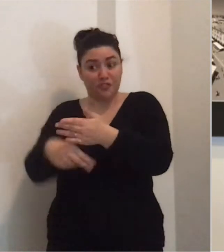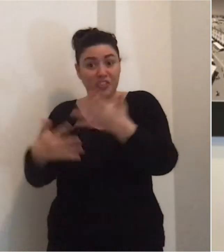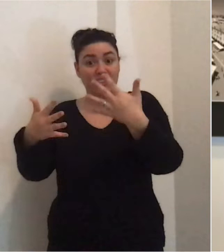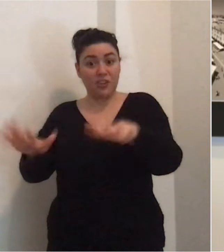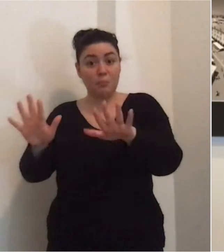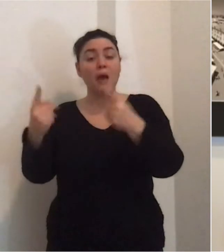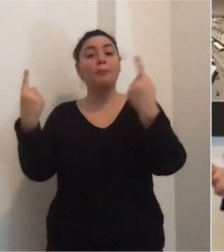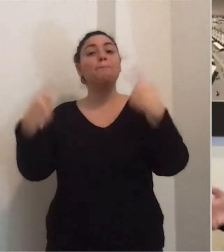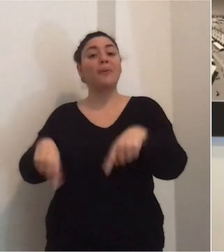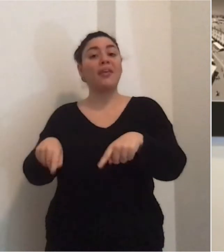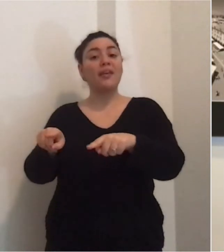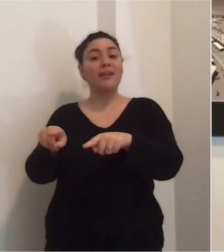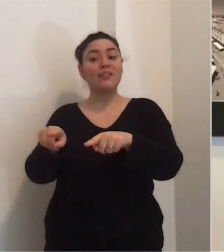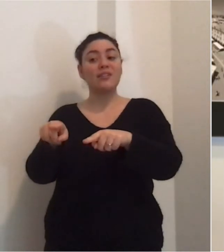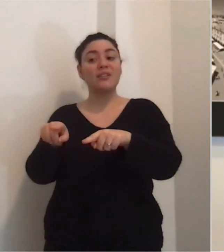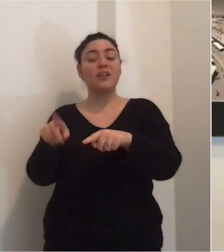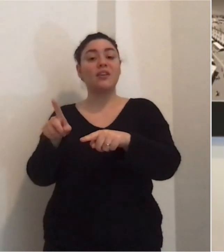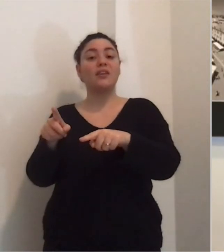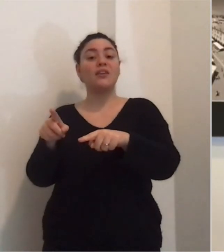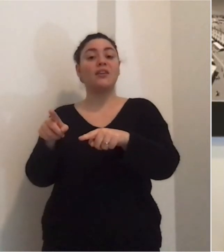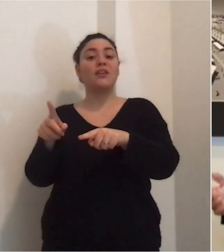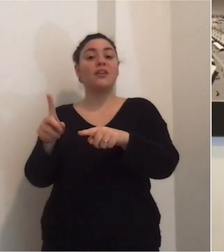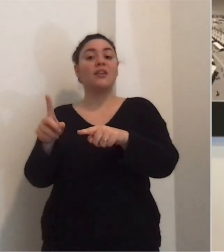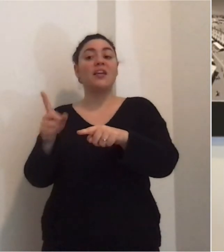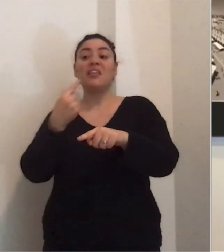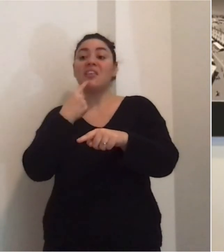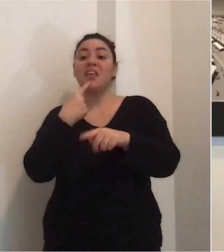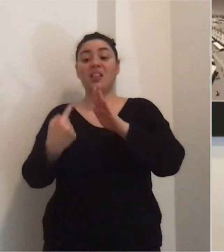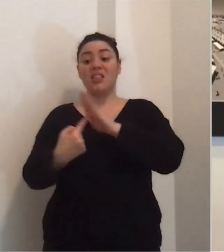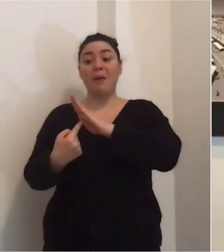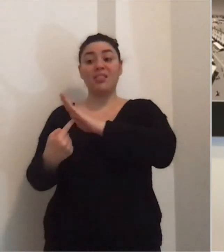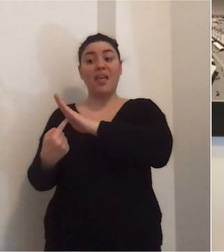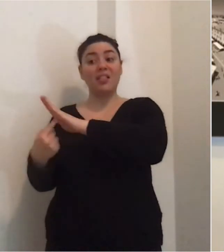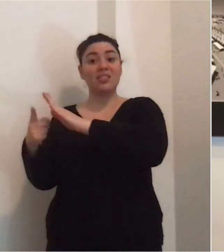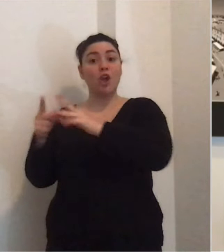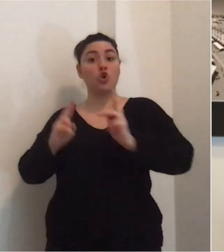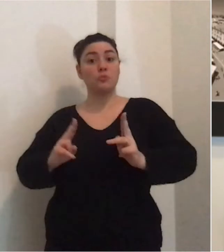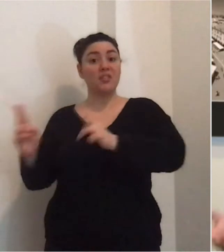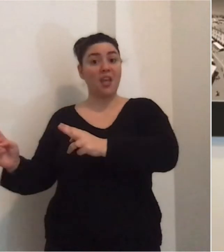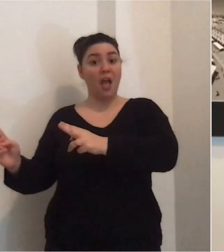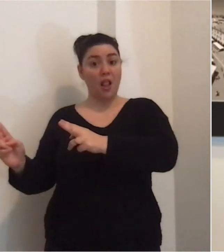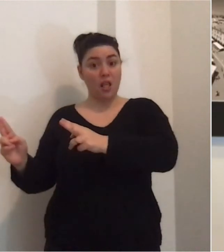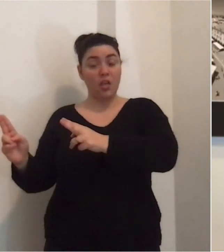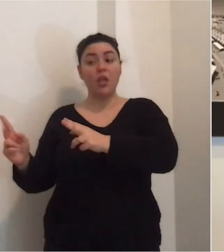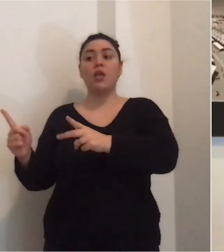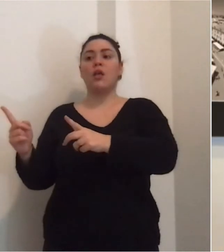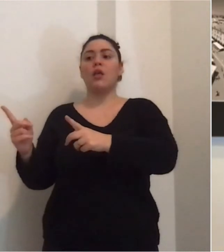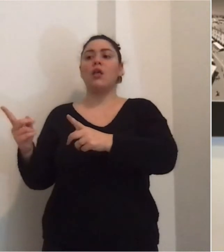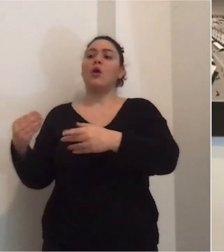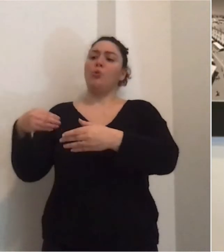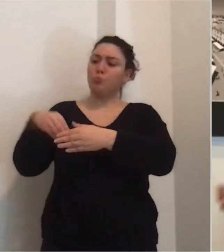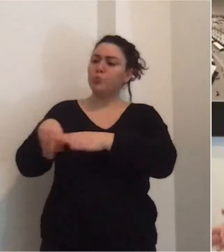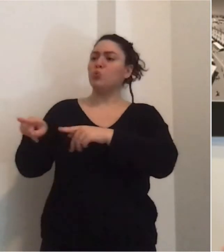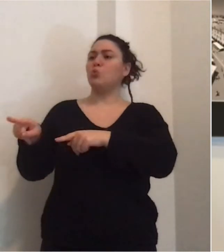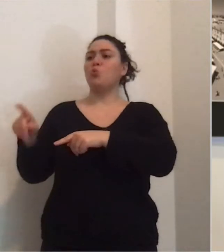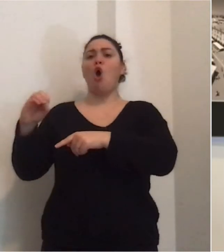cinque contratti chiusi per la famosa opportunità da dare ai dipendenti della sanità a cui abbiamo aggiunto